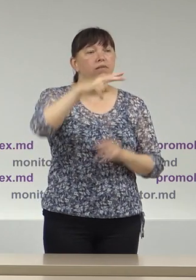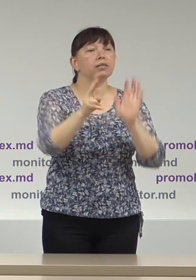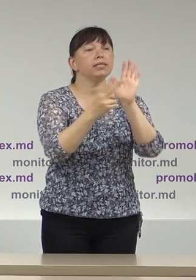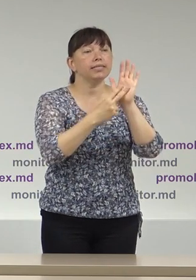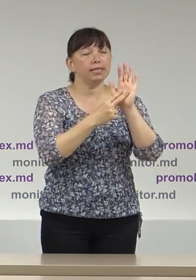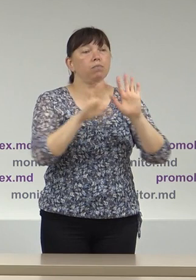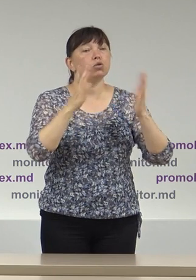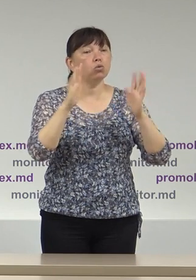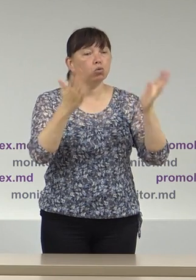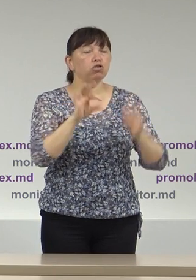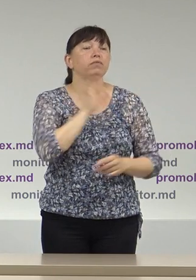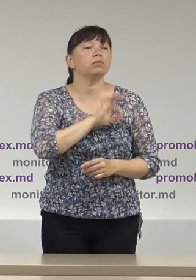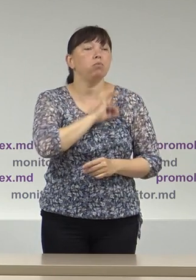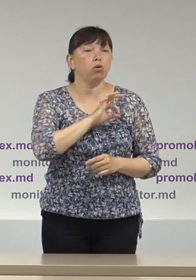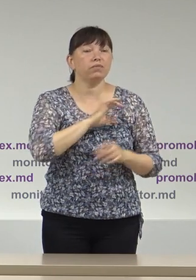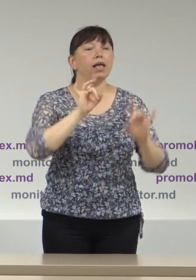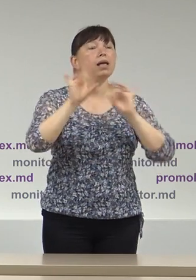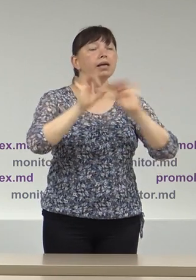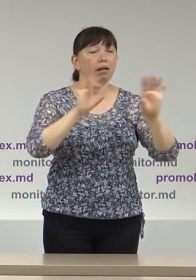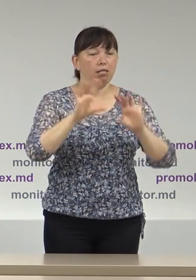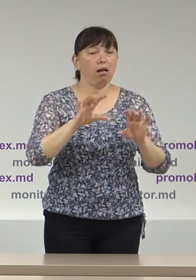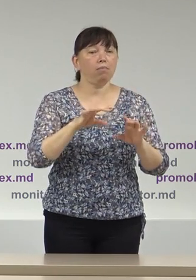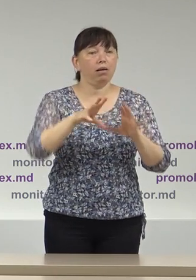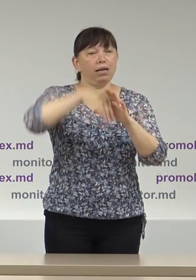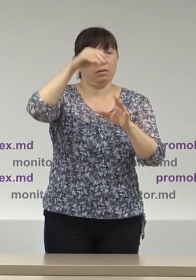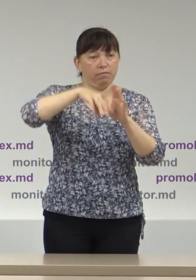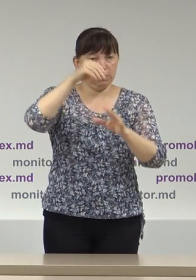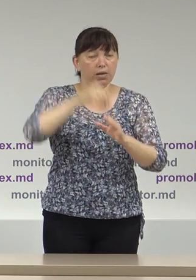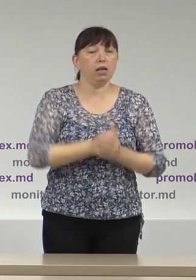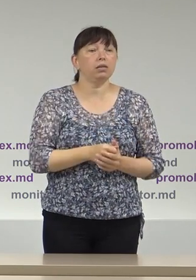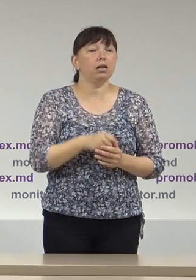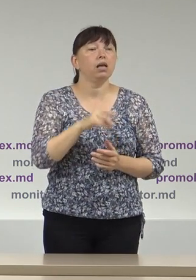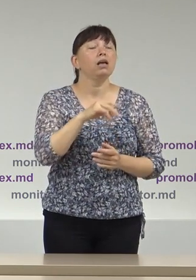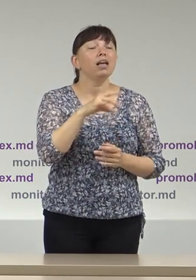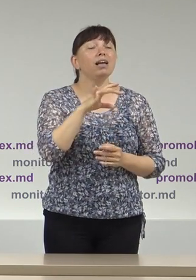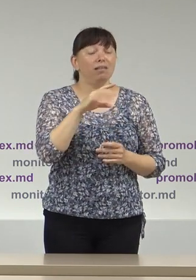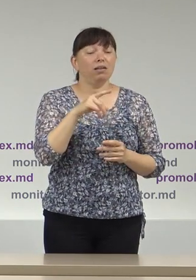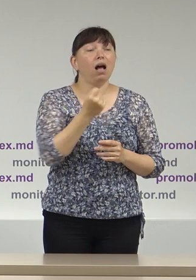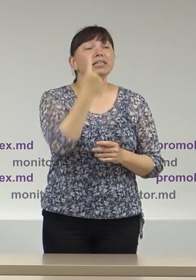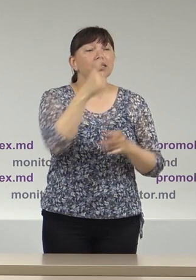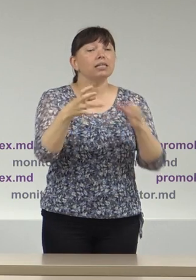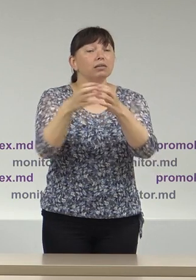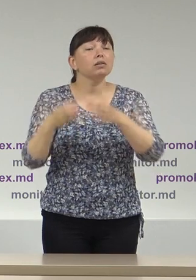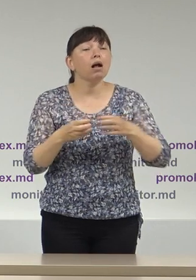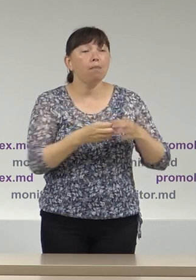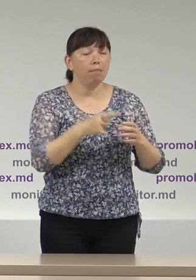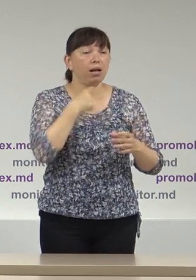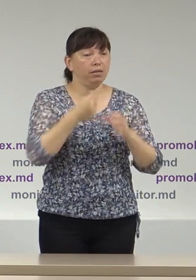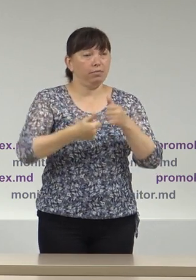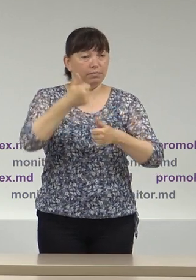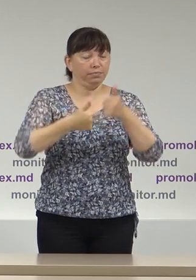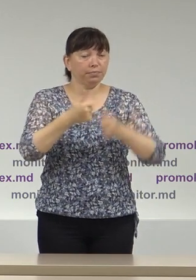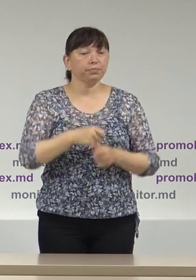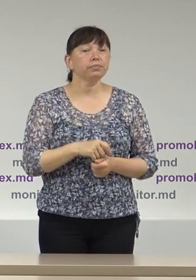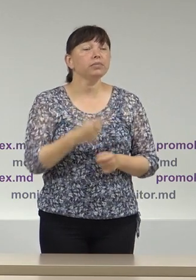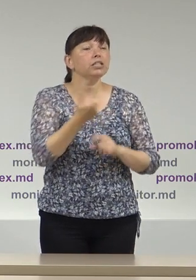cazuri de utilizare a publicității electorale de către 11 concurenți electorale Potrivit observatorilor